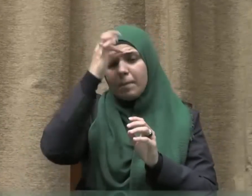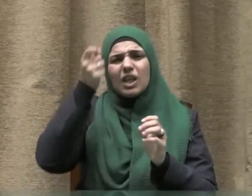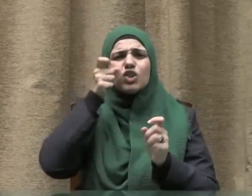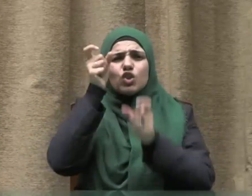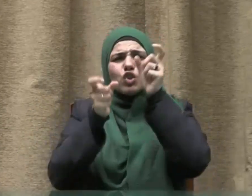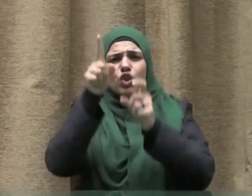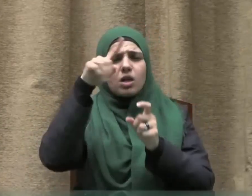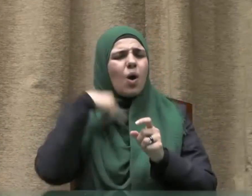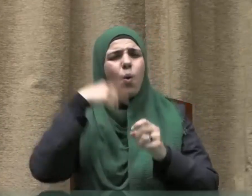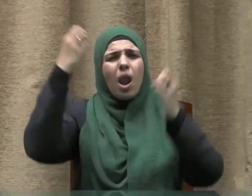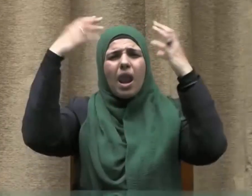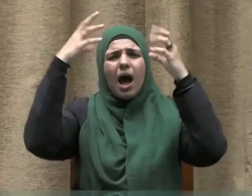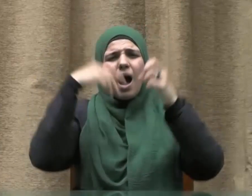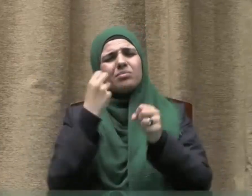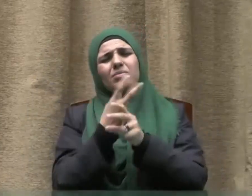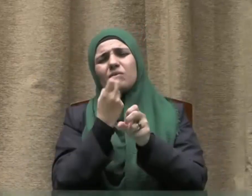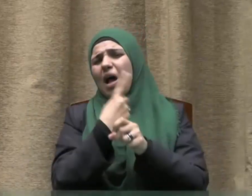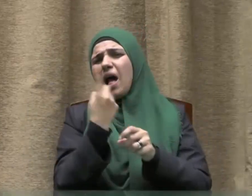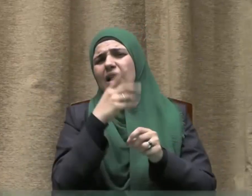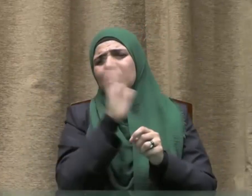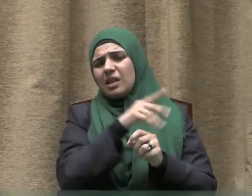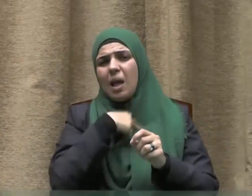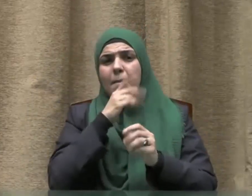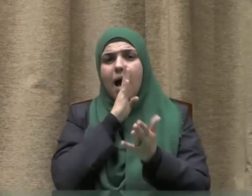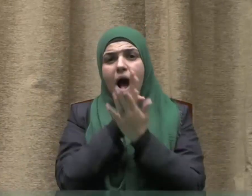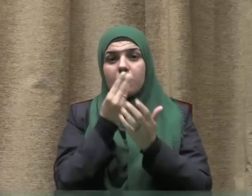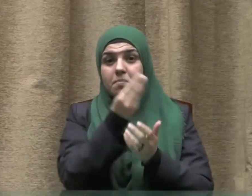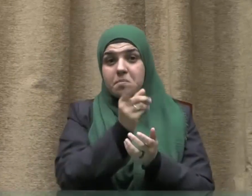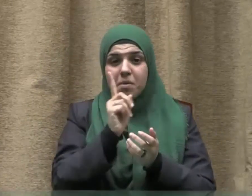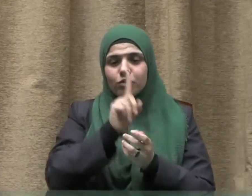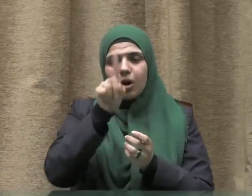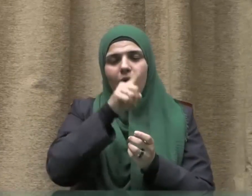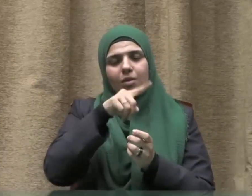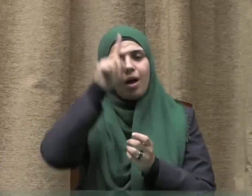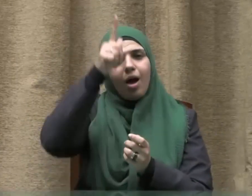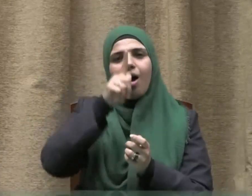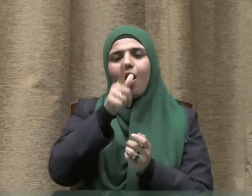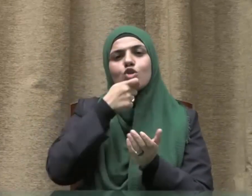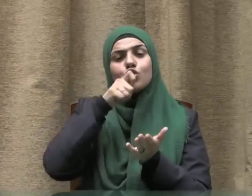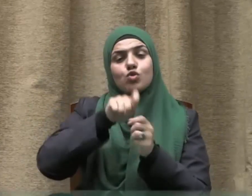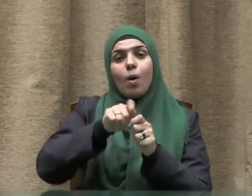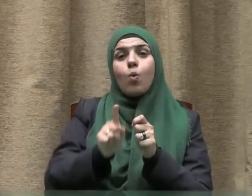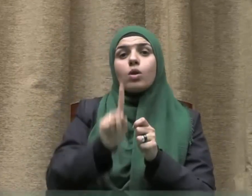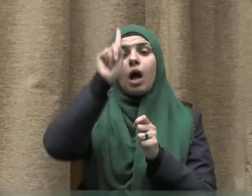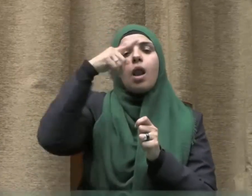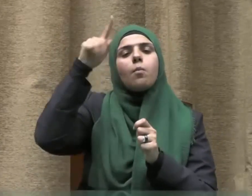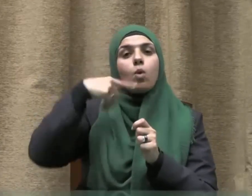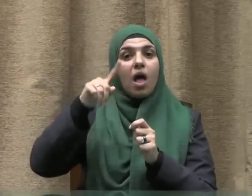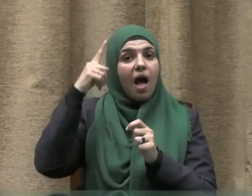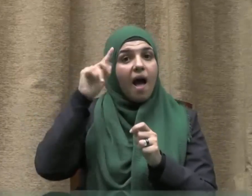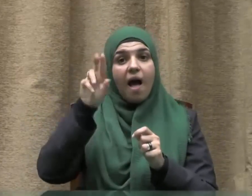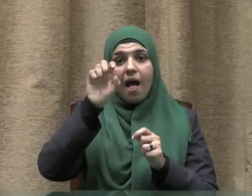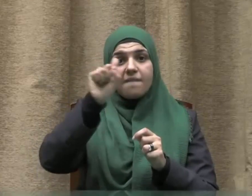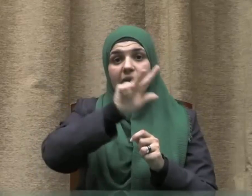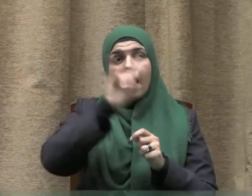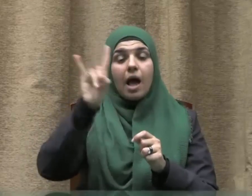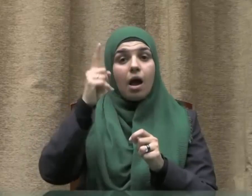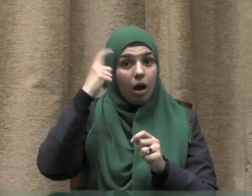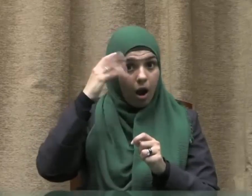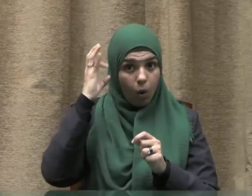أهملوا هذه النعمة ولم يوفوها حقها فقال سبحانه أفلا يعقلون وقال تعالى